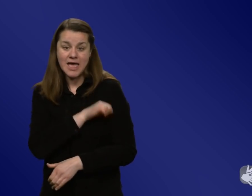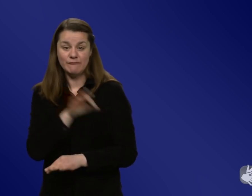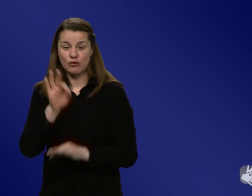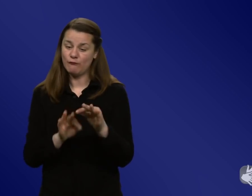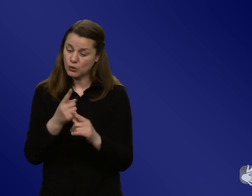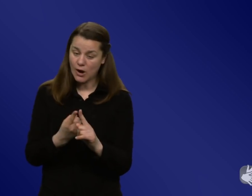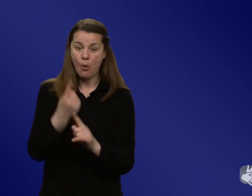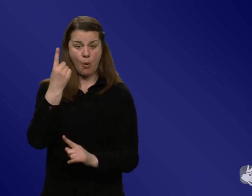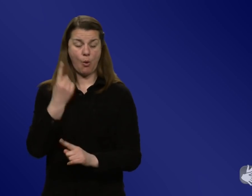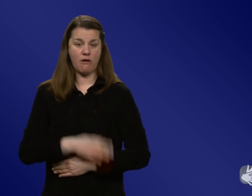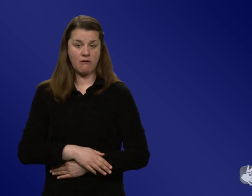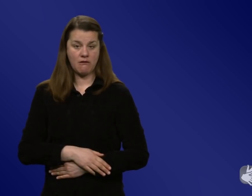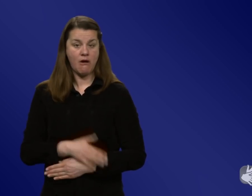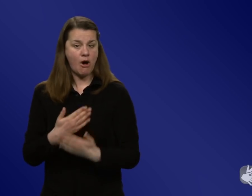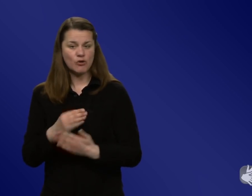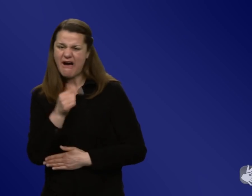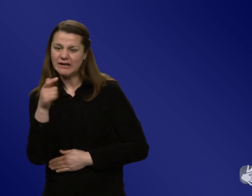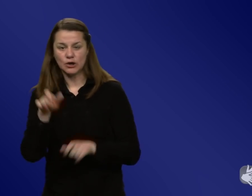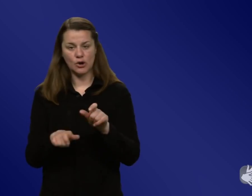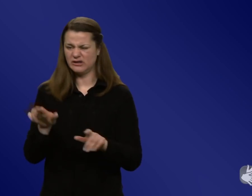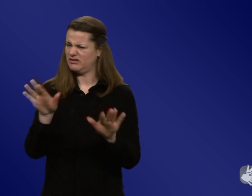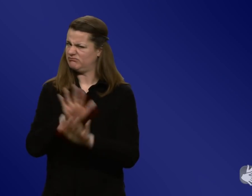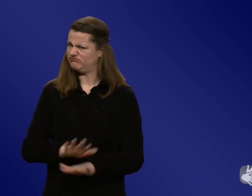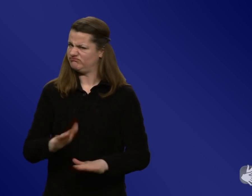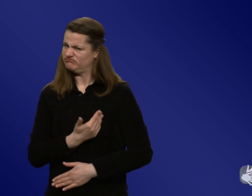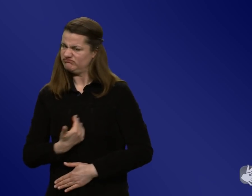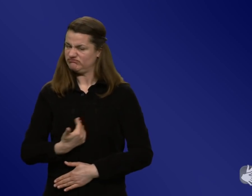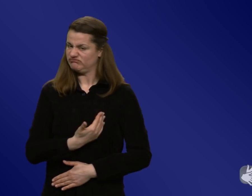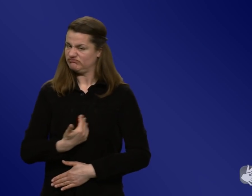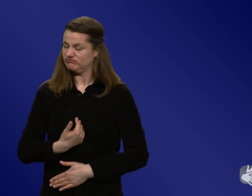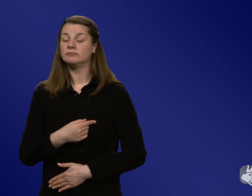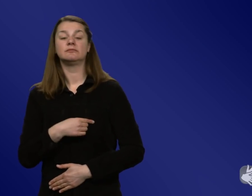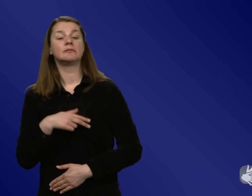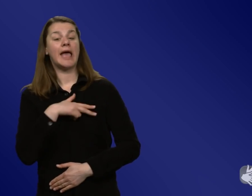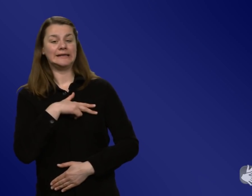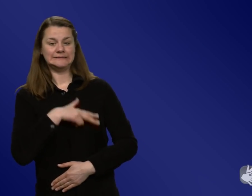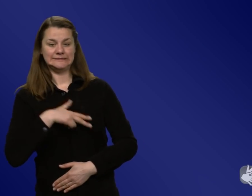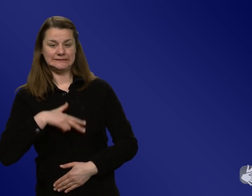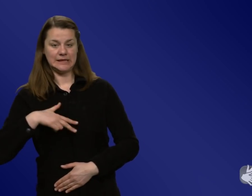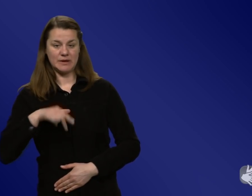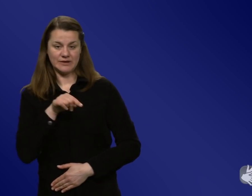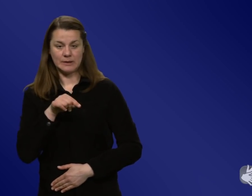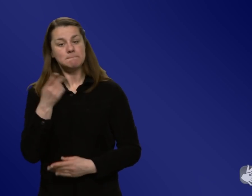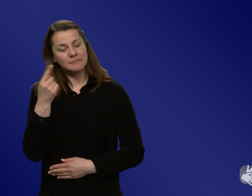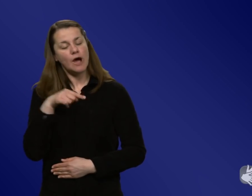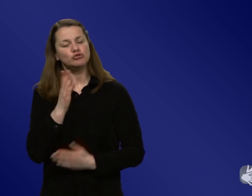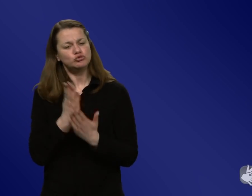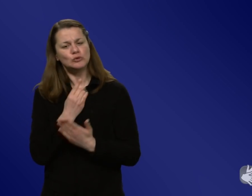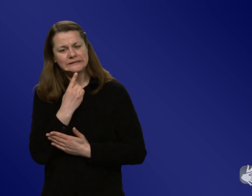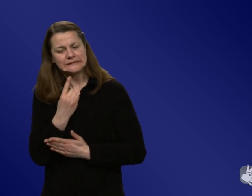Impfskeptiker natürlich gegeben hat wie überall? Also Frau Beetsch hat es vorhin ein bisschen angesprochen, mehr vom Nutzer gedacht. Da war es einfach einfacher, jetzt